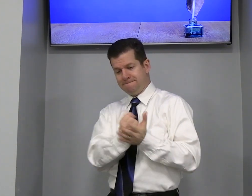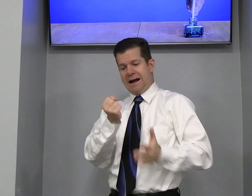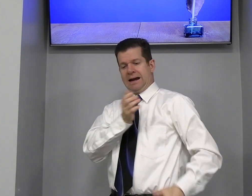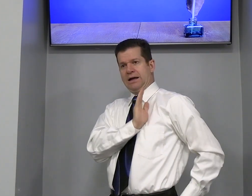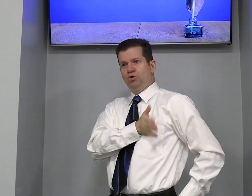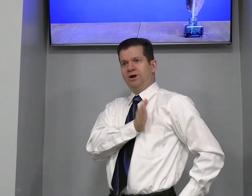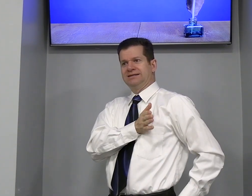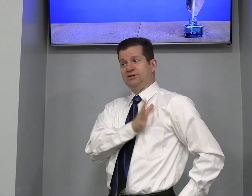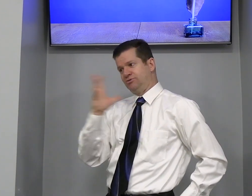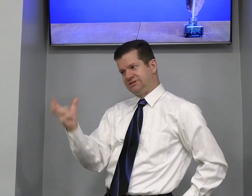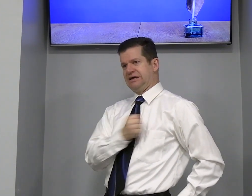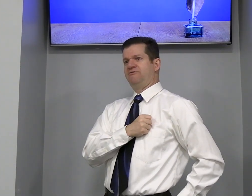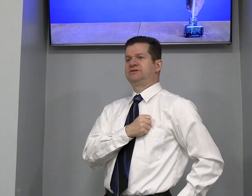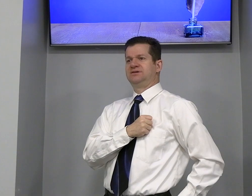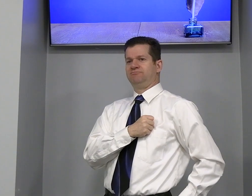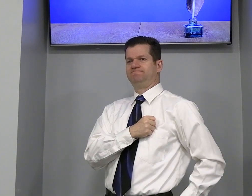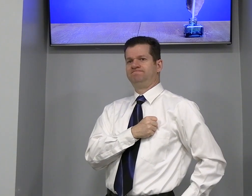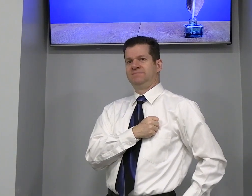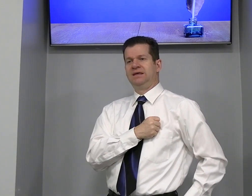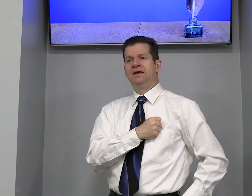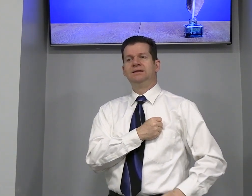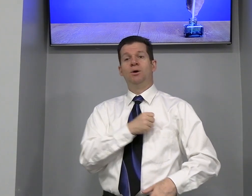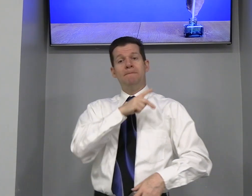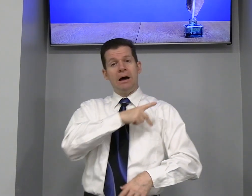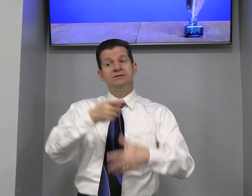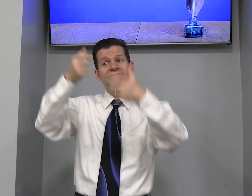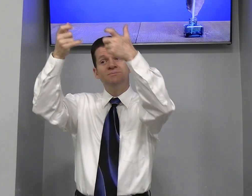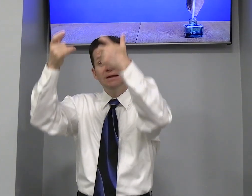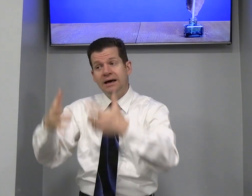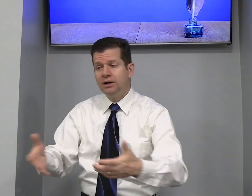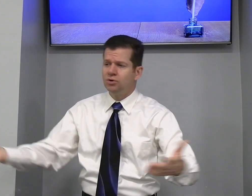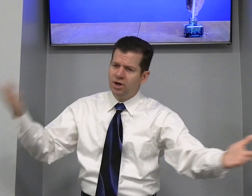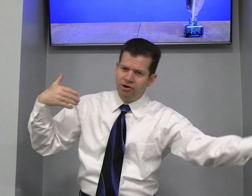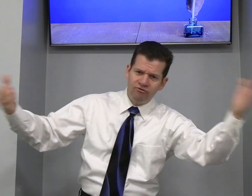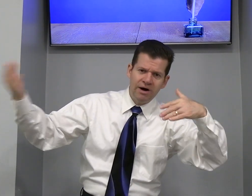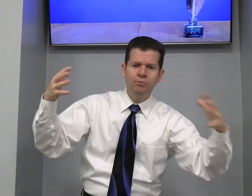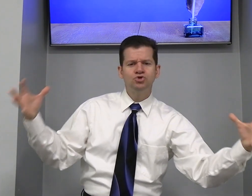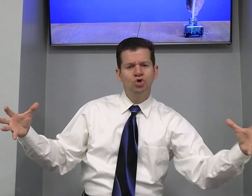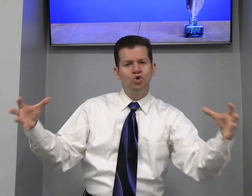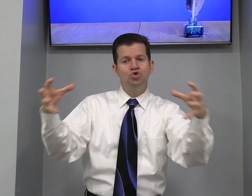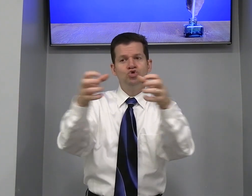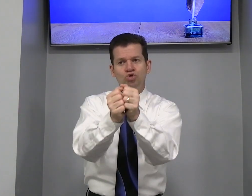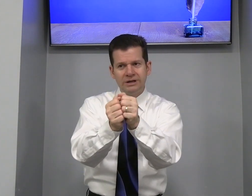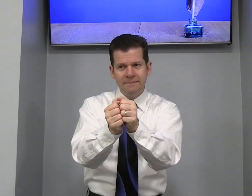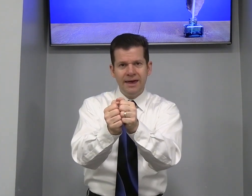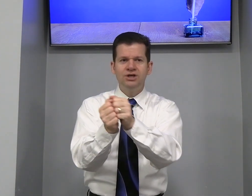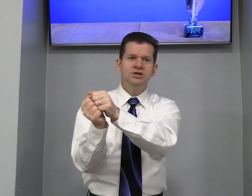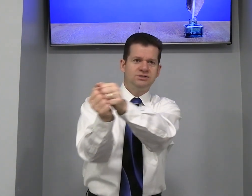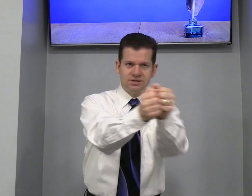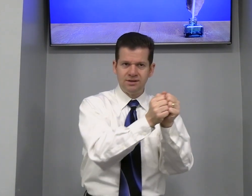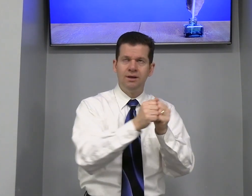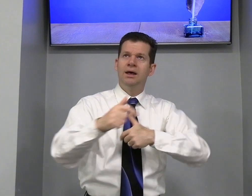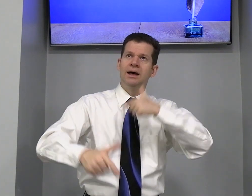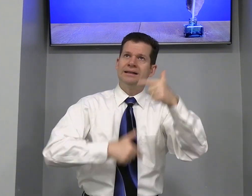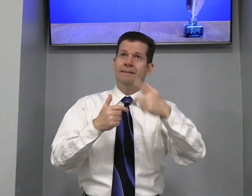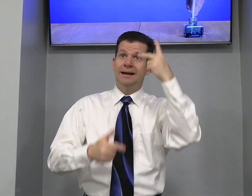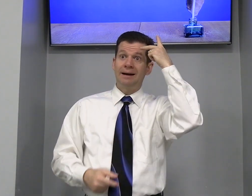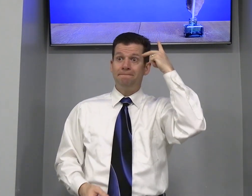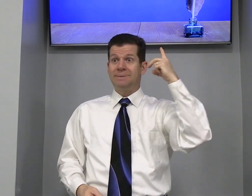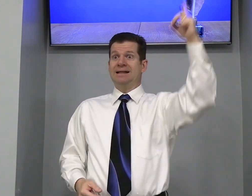Marca no coração Salvação Então Paulo Estava Explicando Vamos Juntamente Trabalhar Para